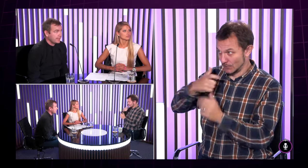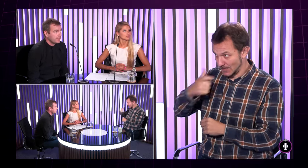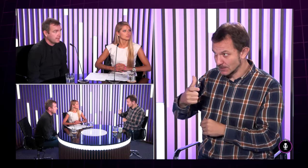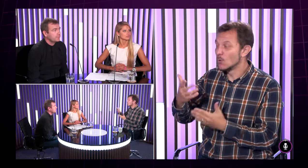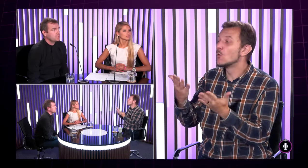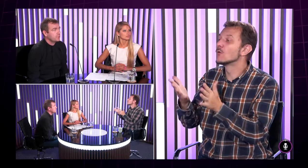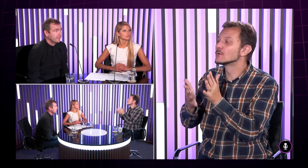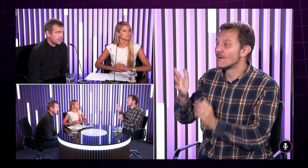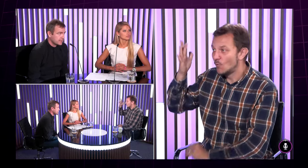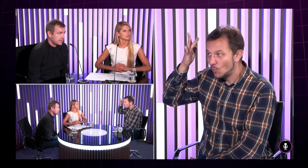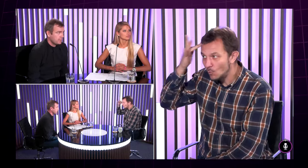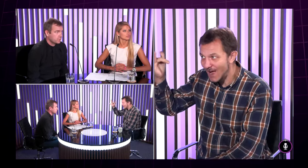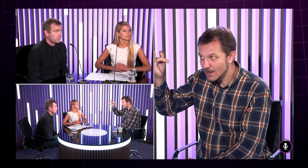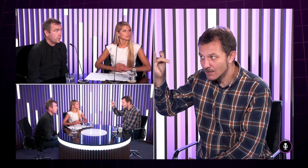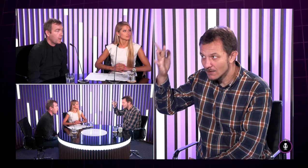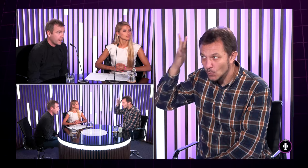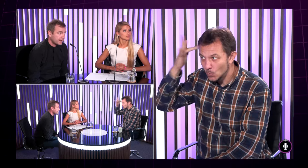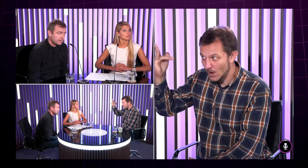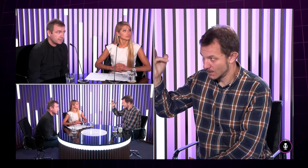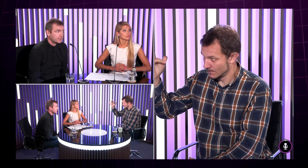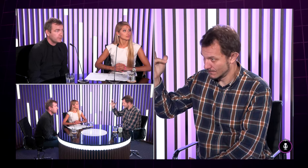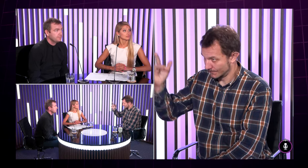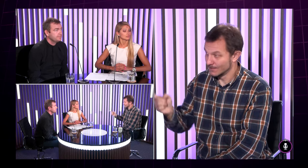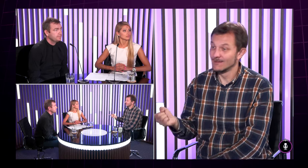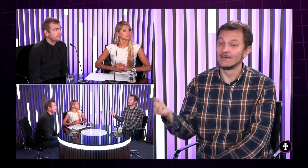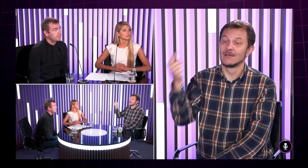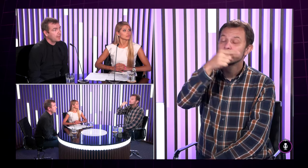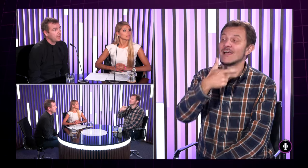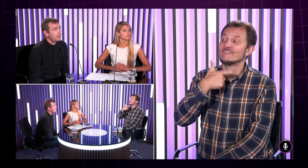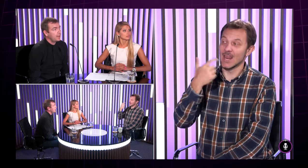Amerike, posunkový jazyk sa posunkuje why, takto.